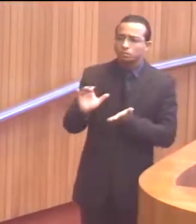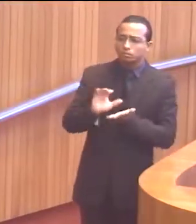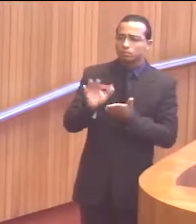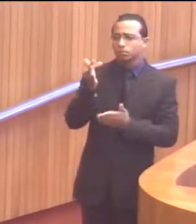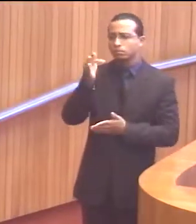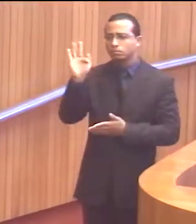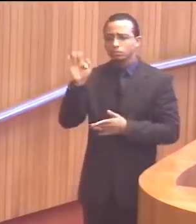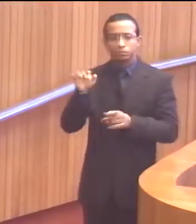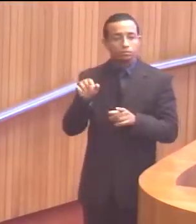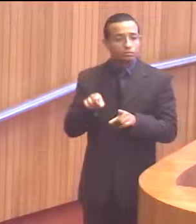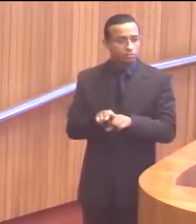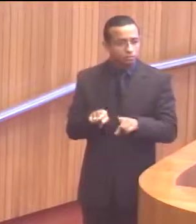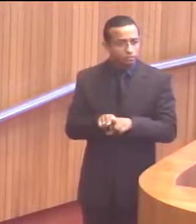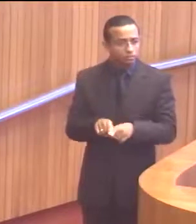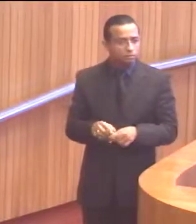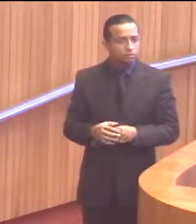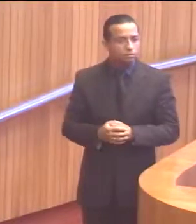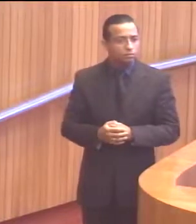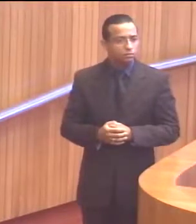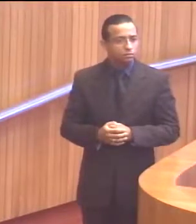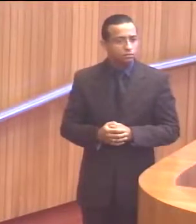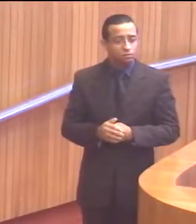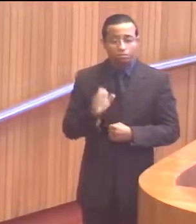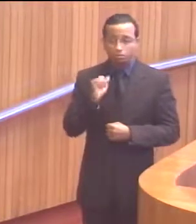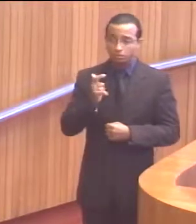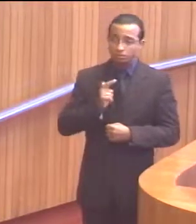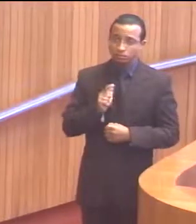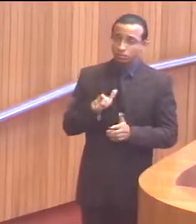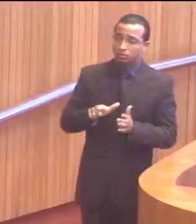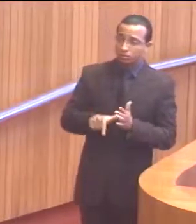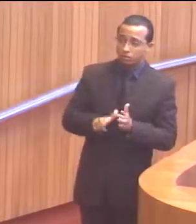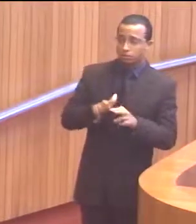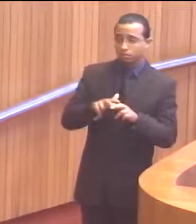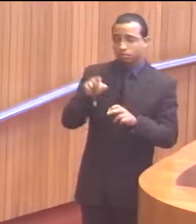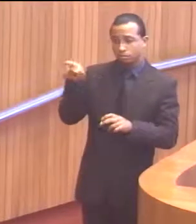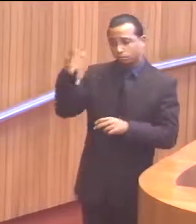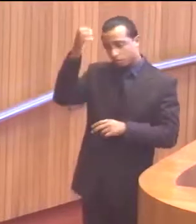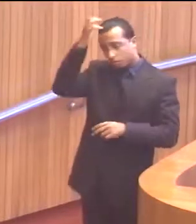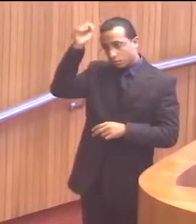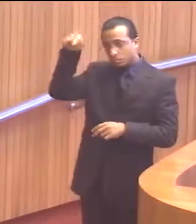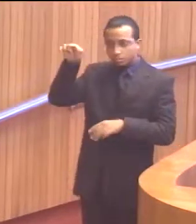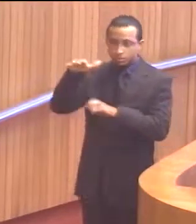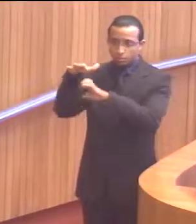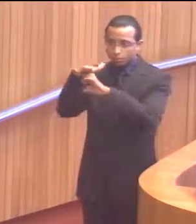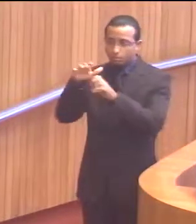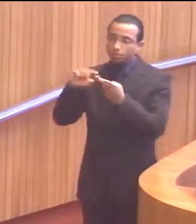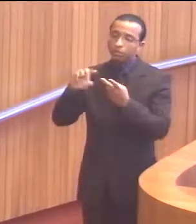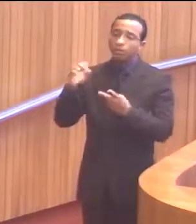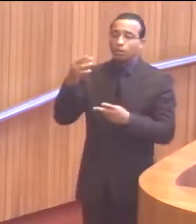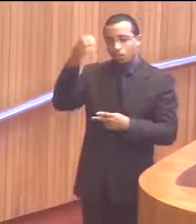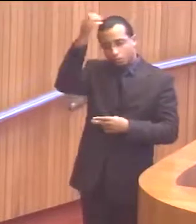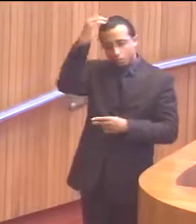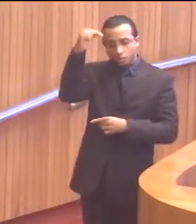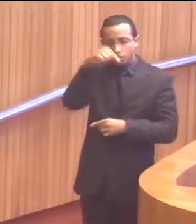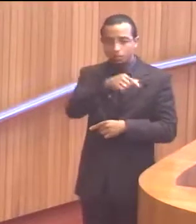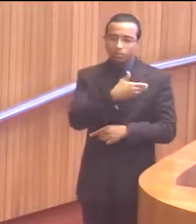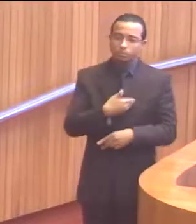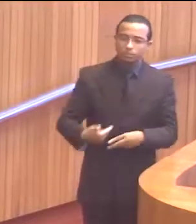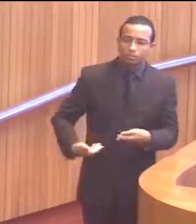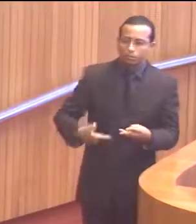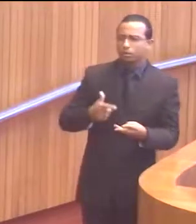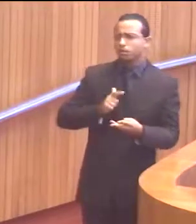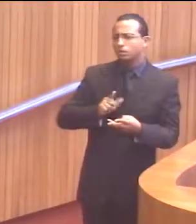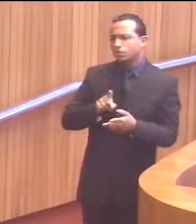recursos federais, diga-se passagem, se houve atraso por culpa da empresa ou foi por culpa do governo, se houve algum problema na